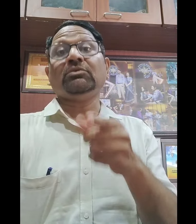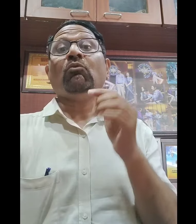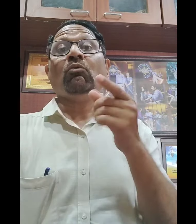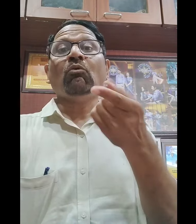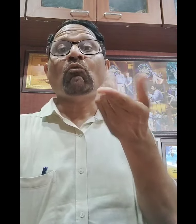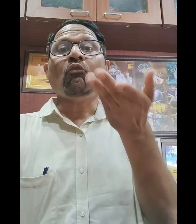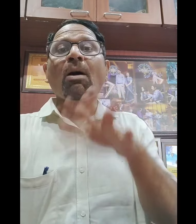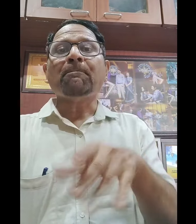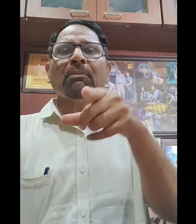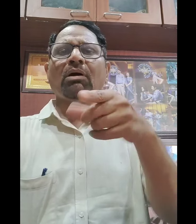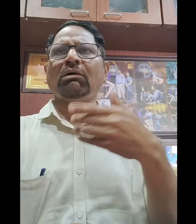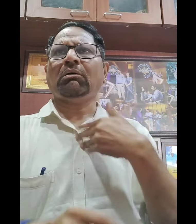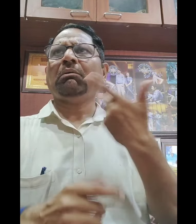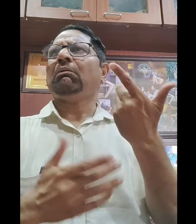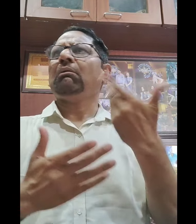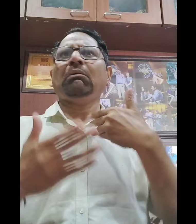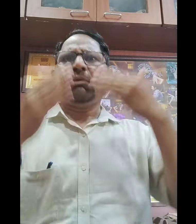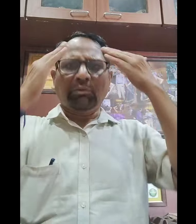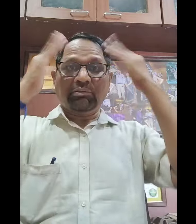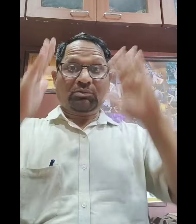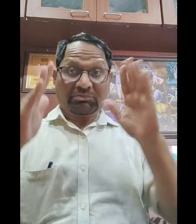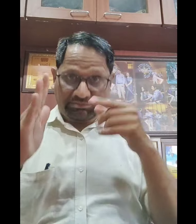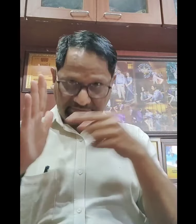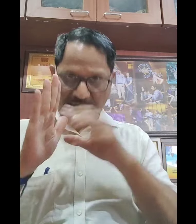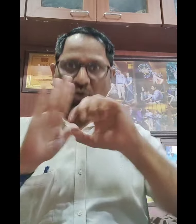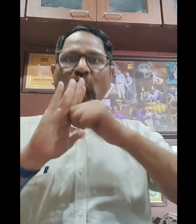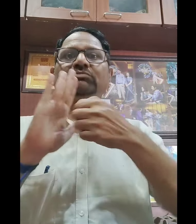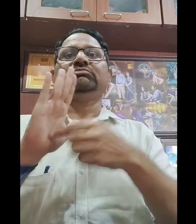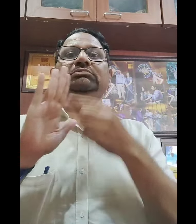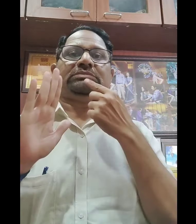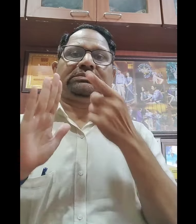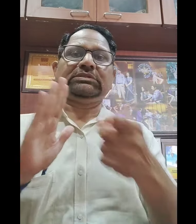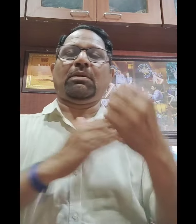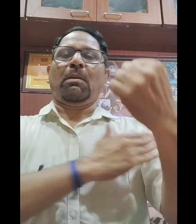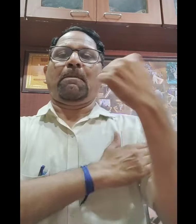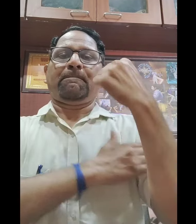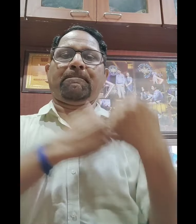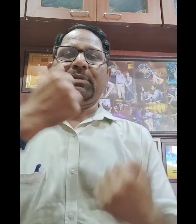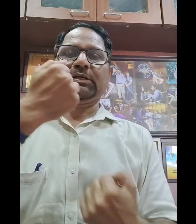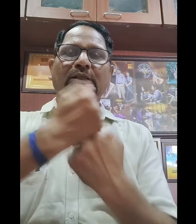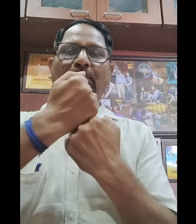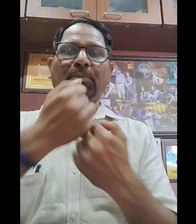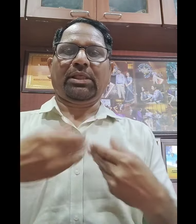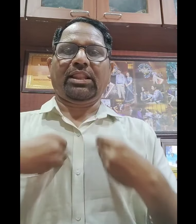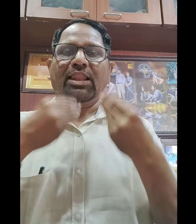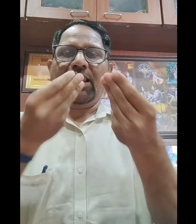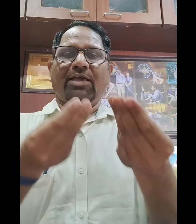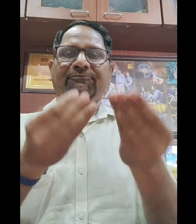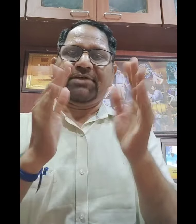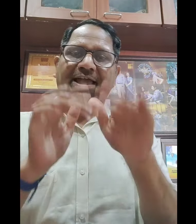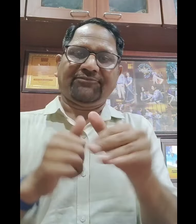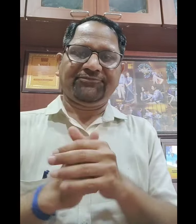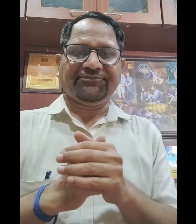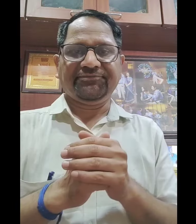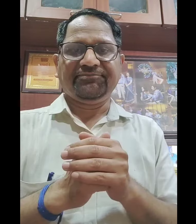तो जब यह hearing लोगों के लिए है तो डेफ लोगों के लिए भी यह आपको सम्मिधान